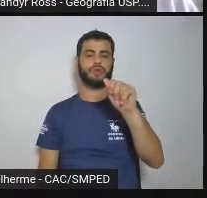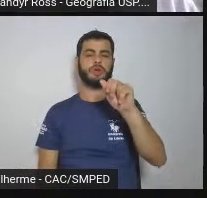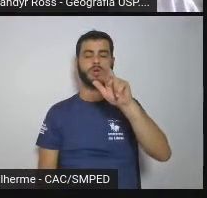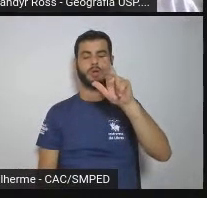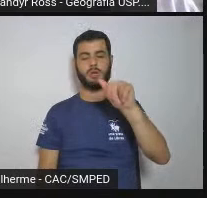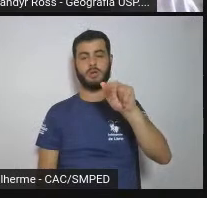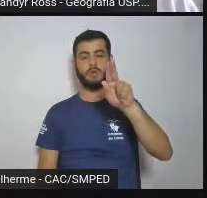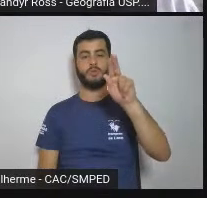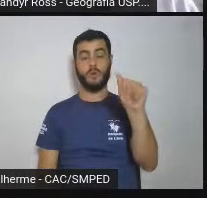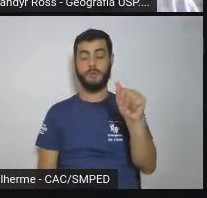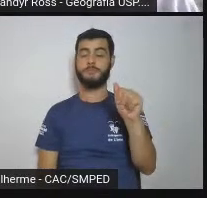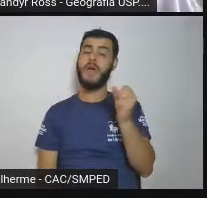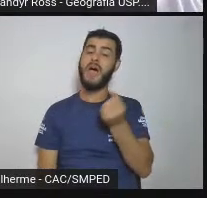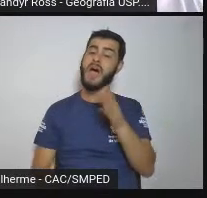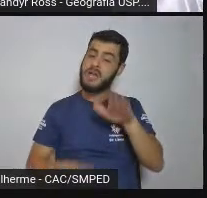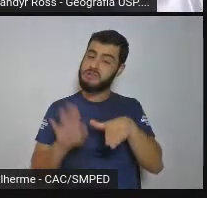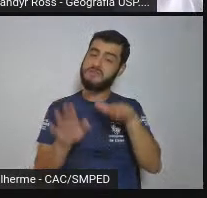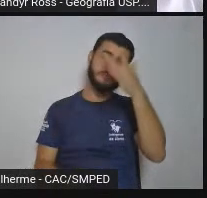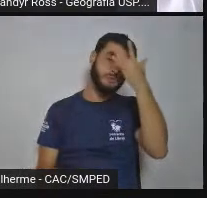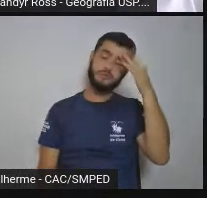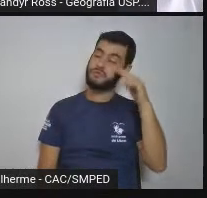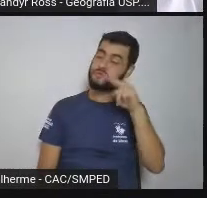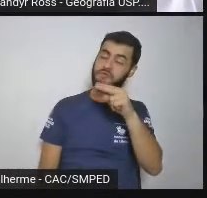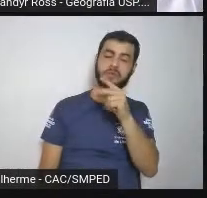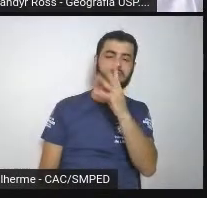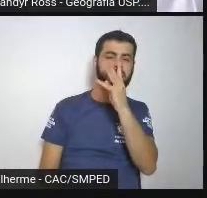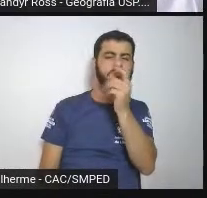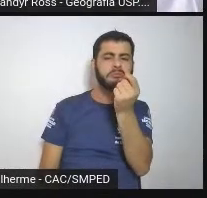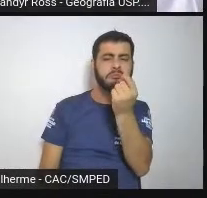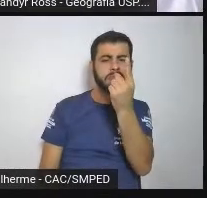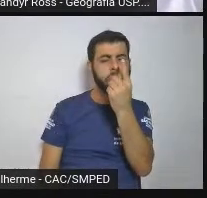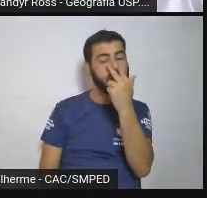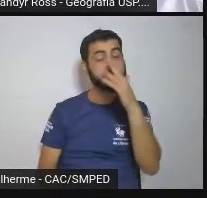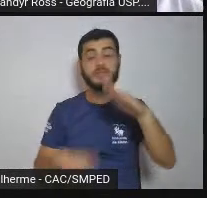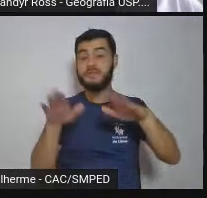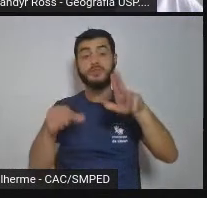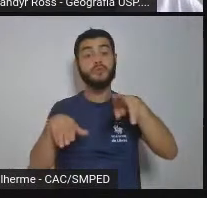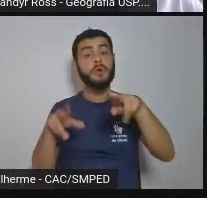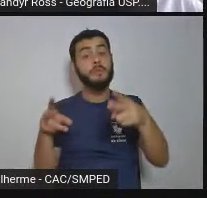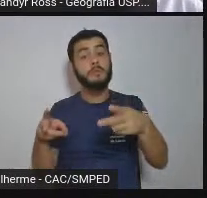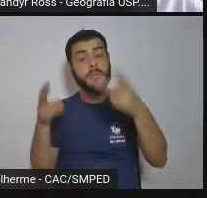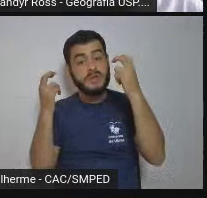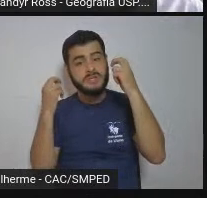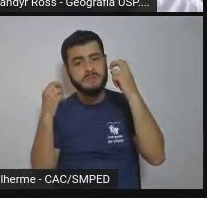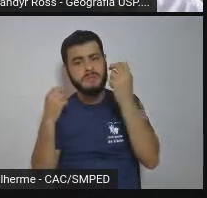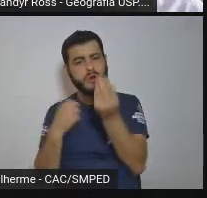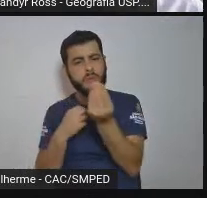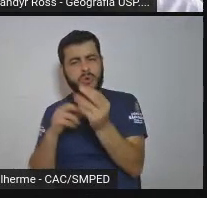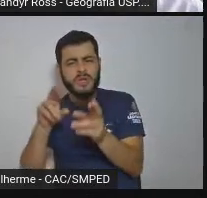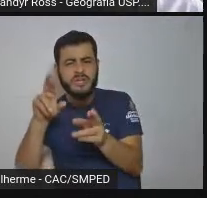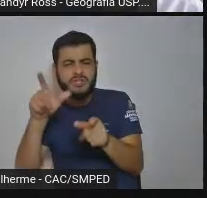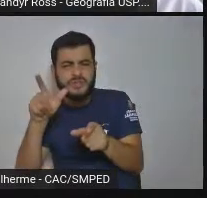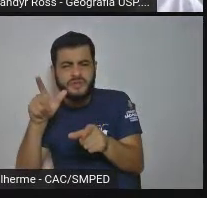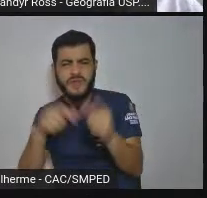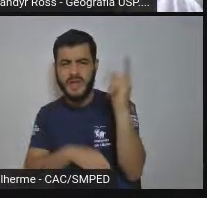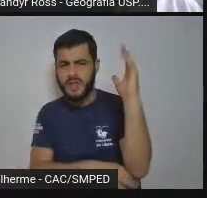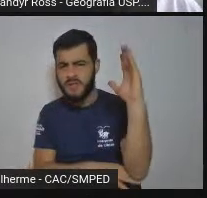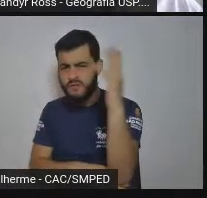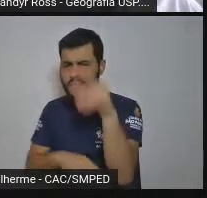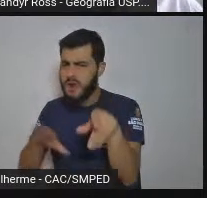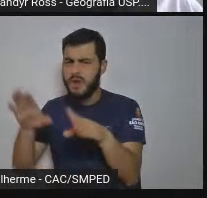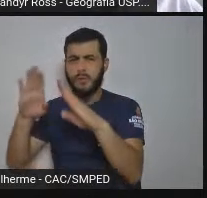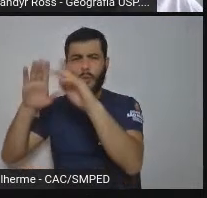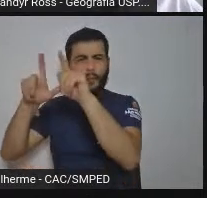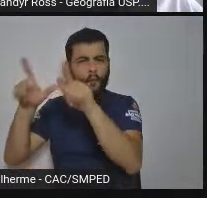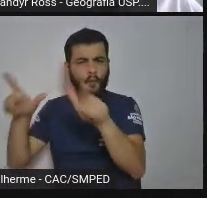alta, não tem vegetação? É porque a temperatura mudou, porque o clima é diferente? Não, não é por causa disso. É